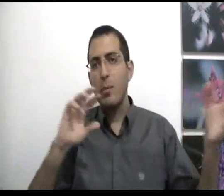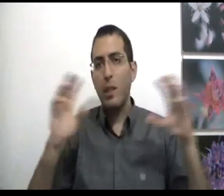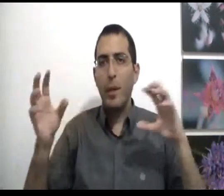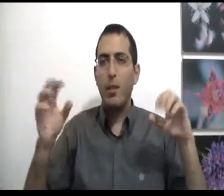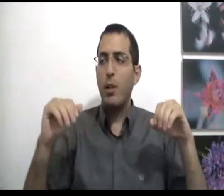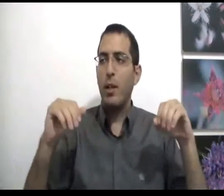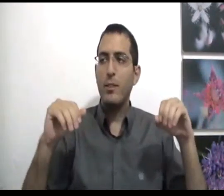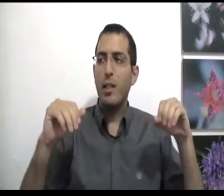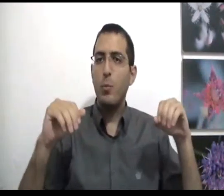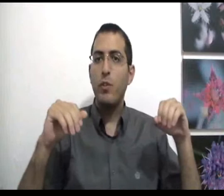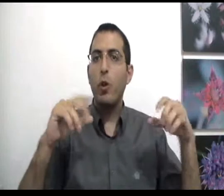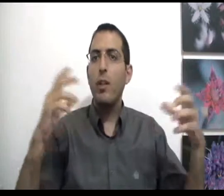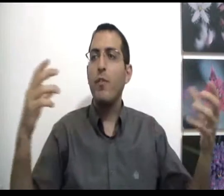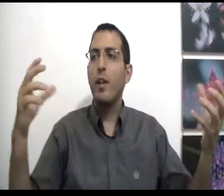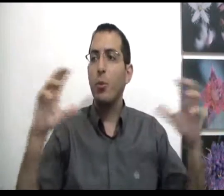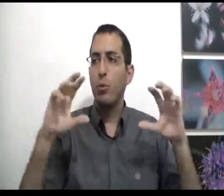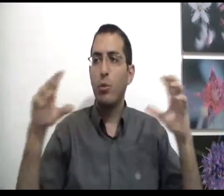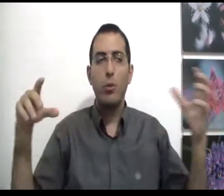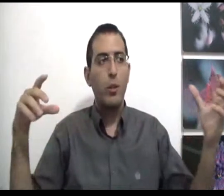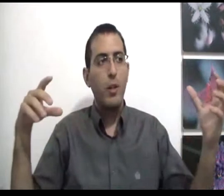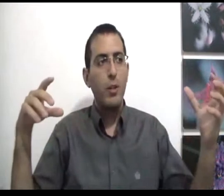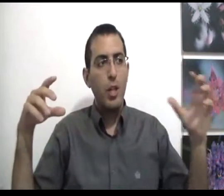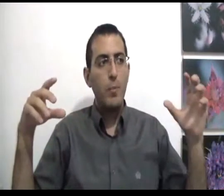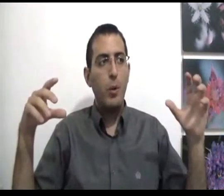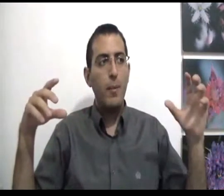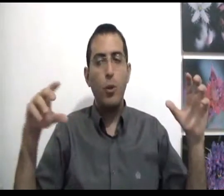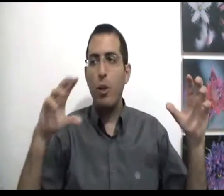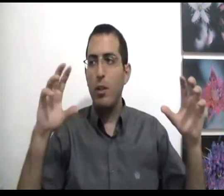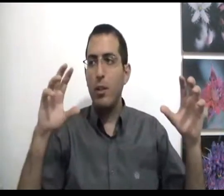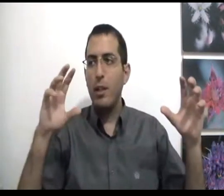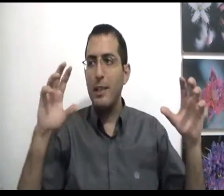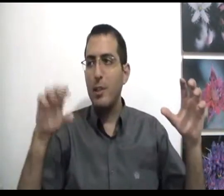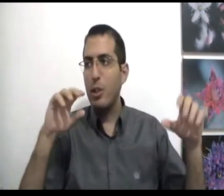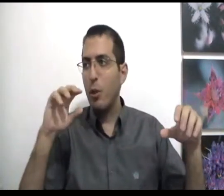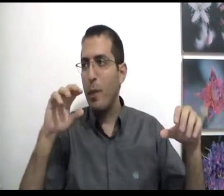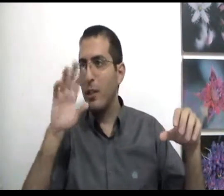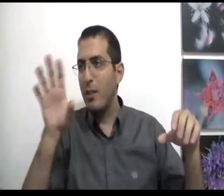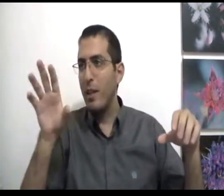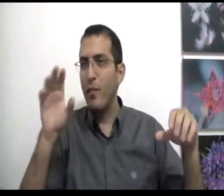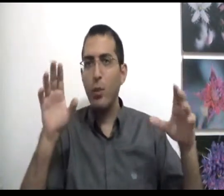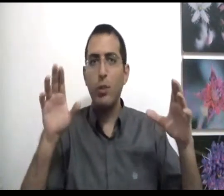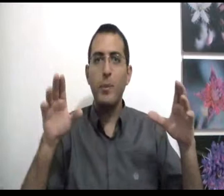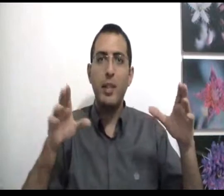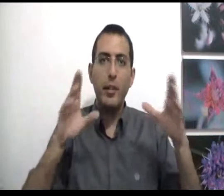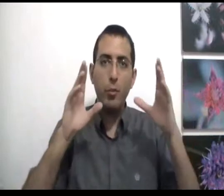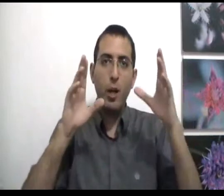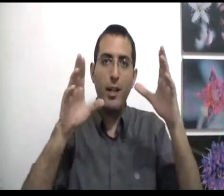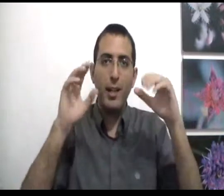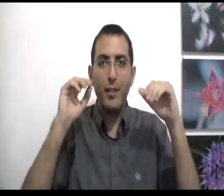שמתגבר על כוח אחר זה אלימות, וכל נפרדות שיש בעולם, עצם זה שאתה אומר, אפילו יותר מזה, נגיד שיש מולך קיר,